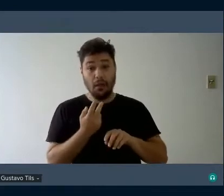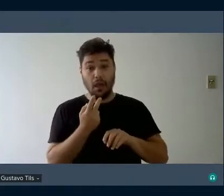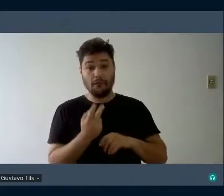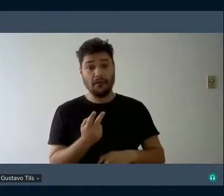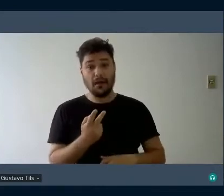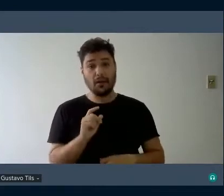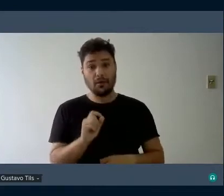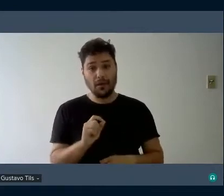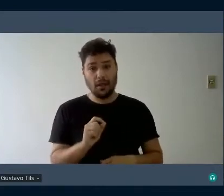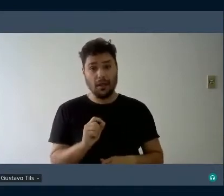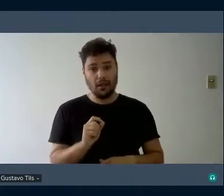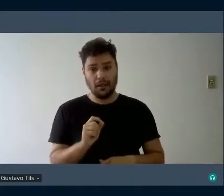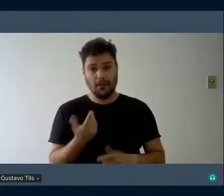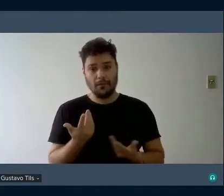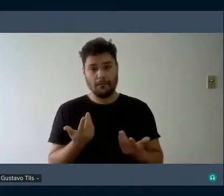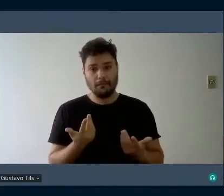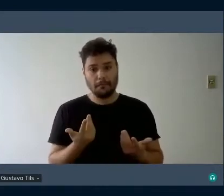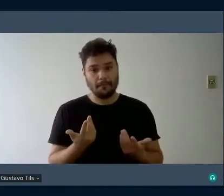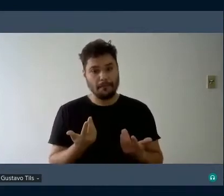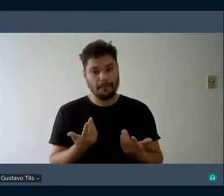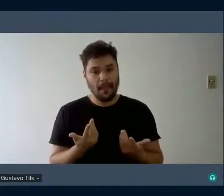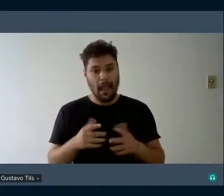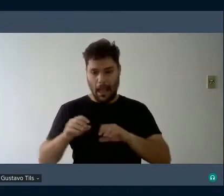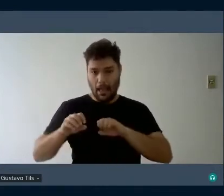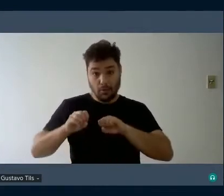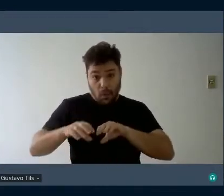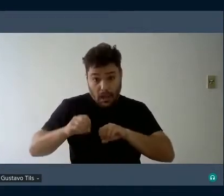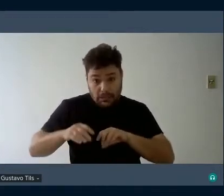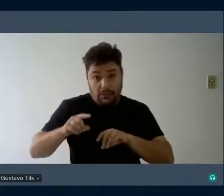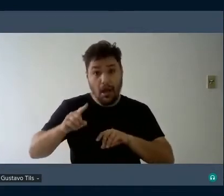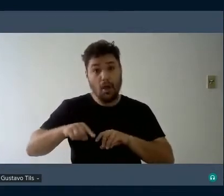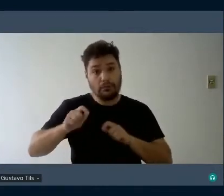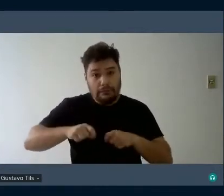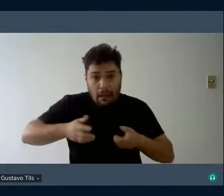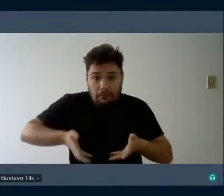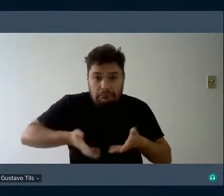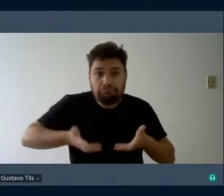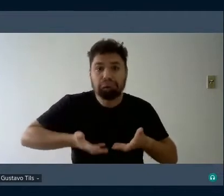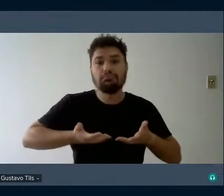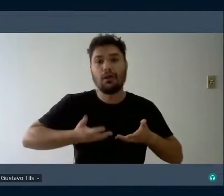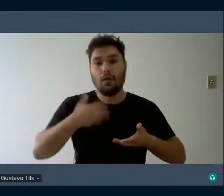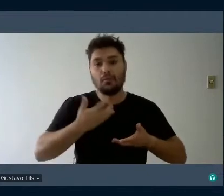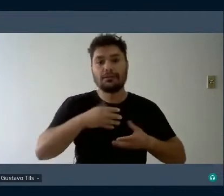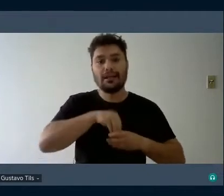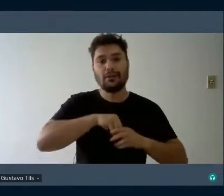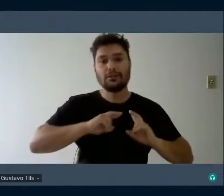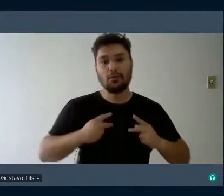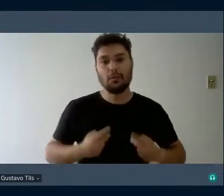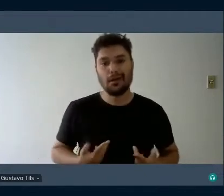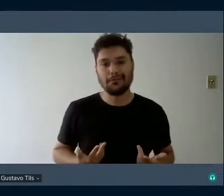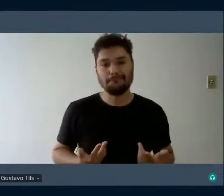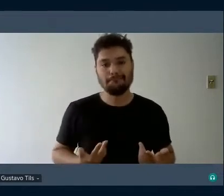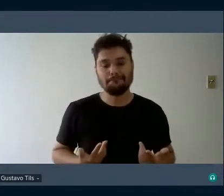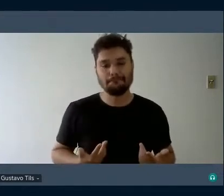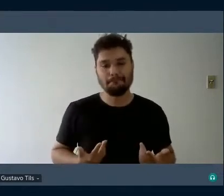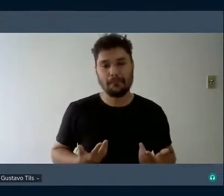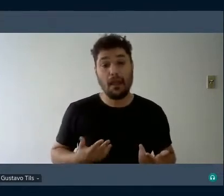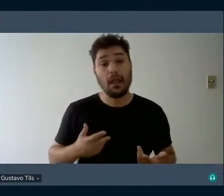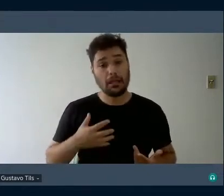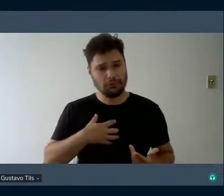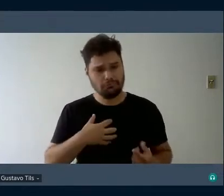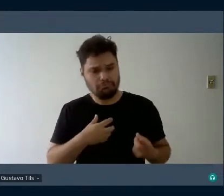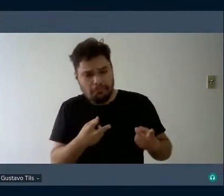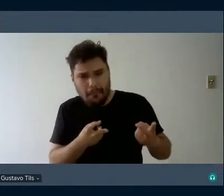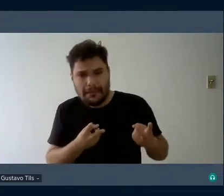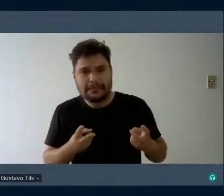desenvolvimento estético por meio da educação da musicalidade humana? Enxergamos pelas mãos e ouvidos,